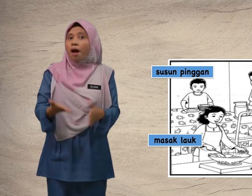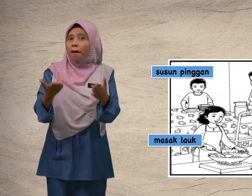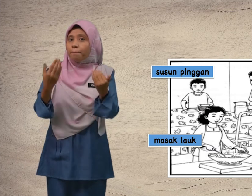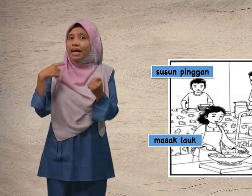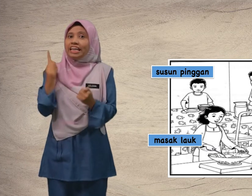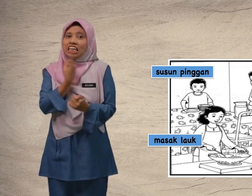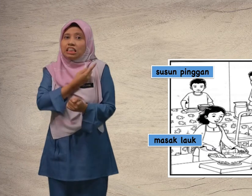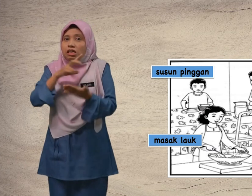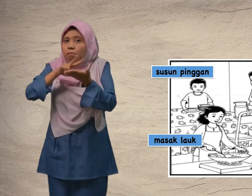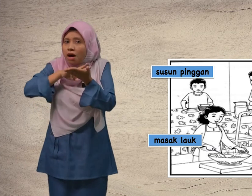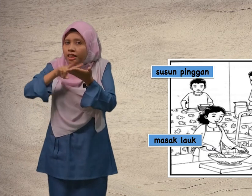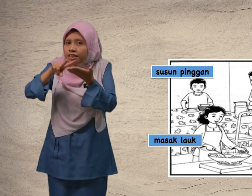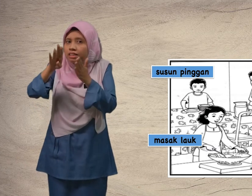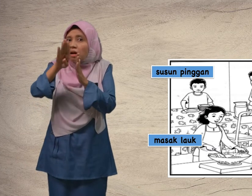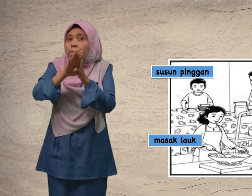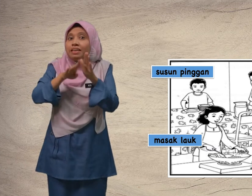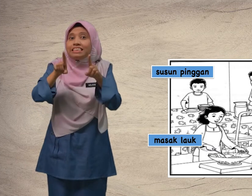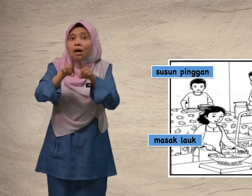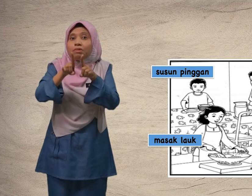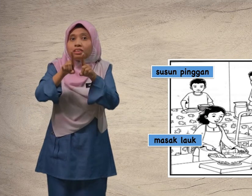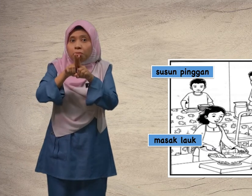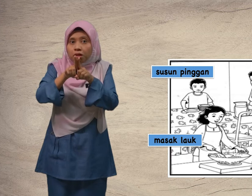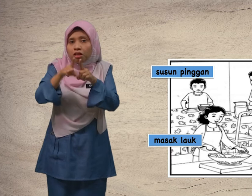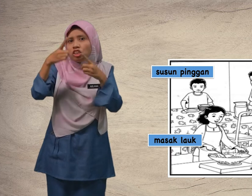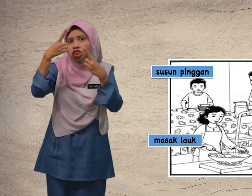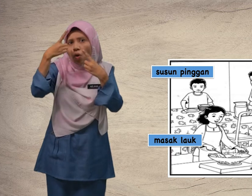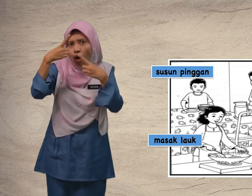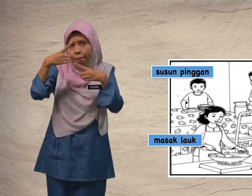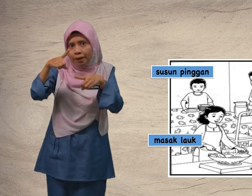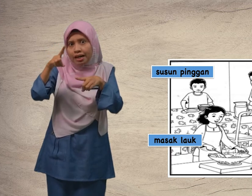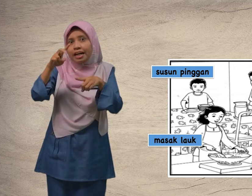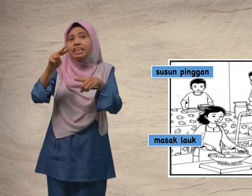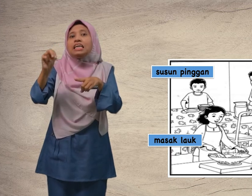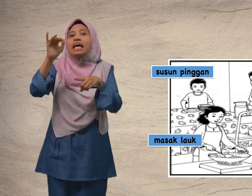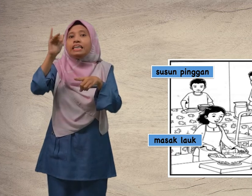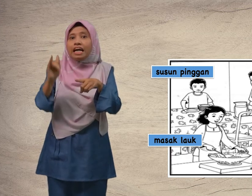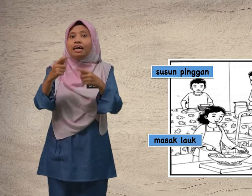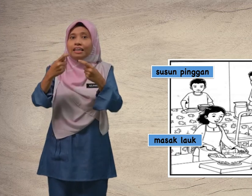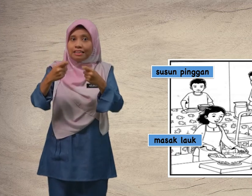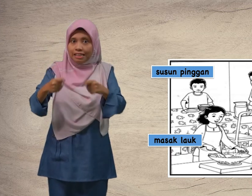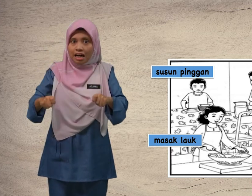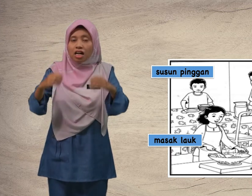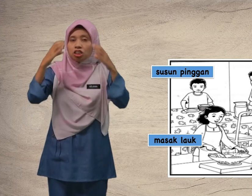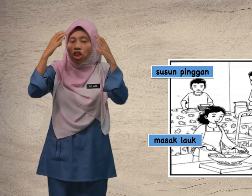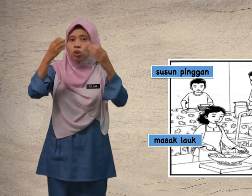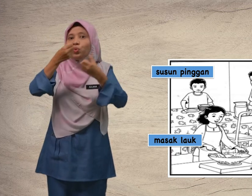Mari kita baca bersama-sama jawapan yang telah cikgu